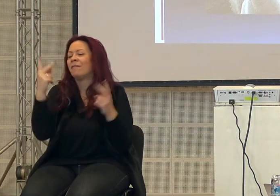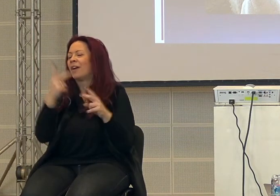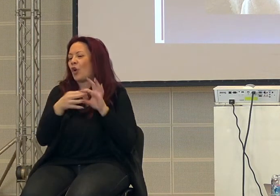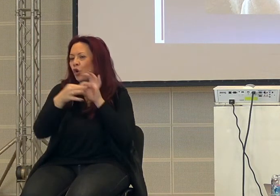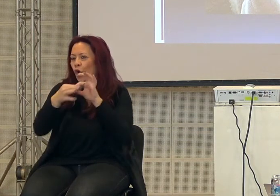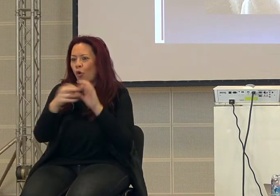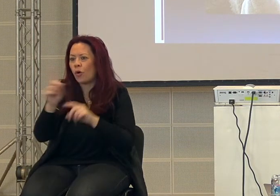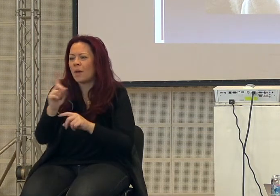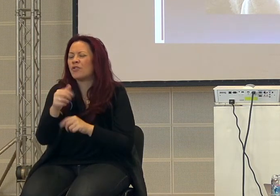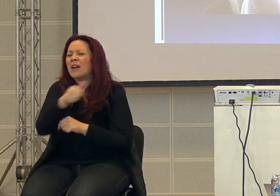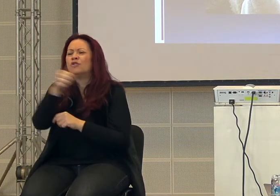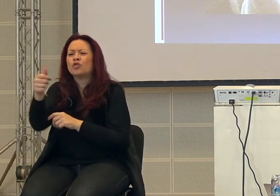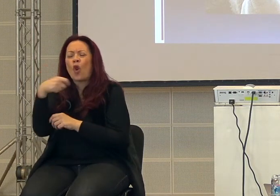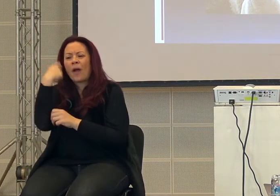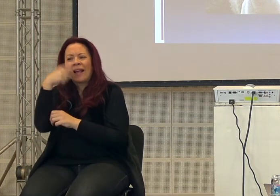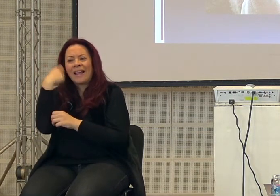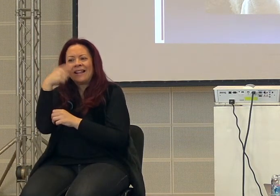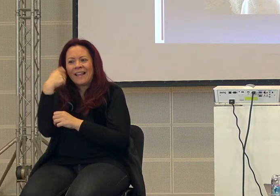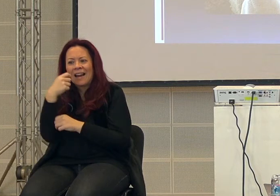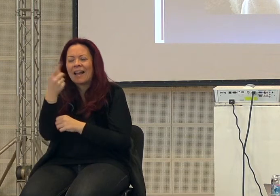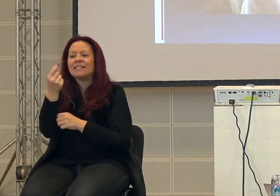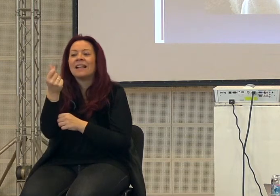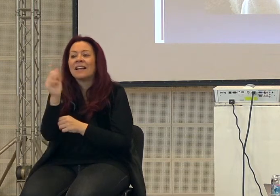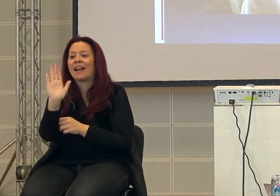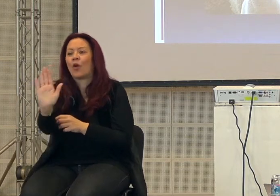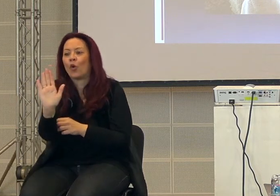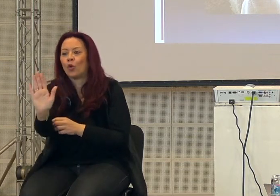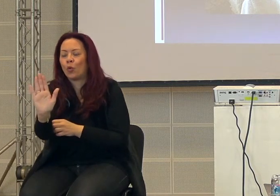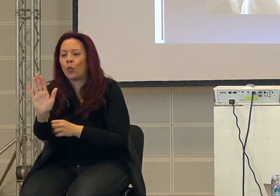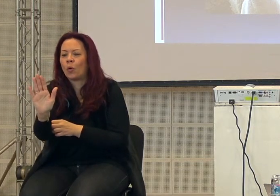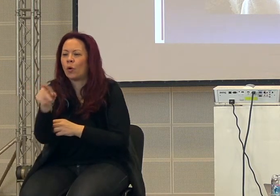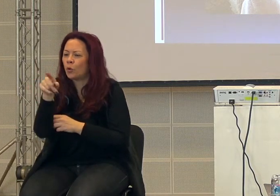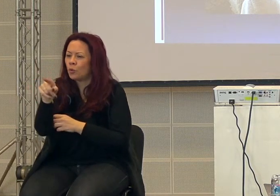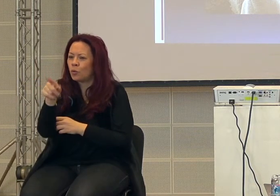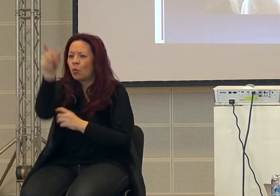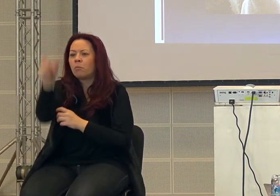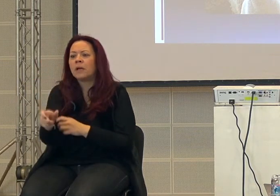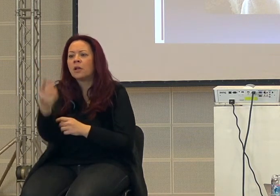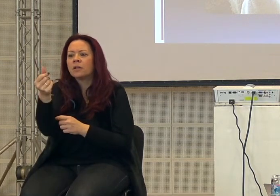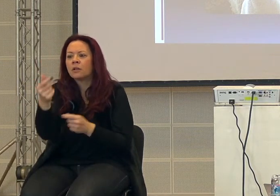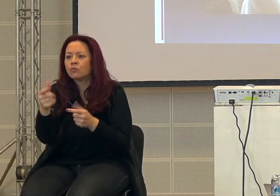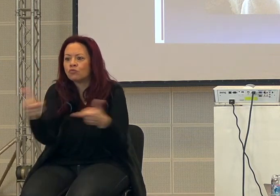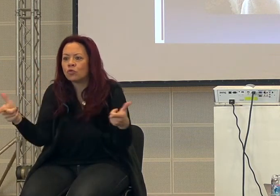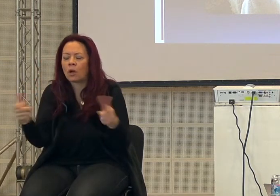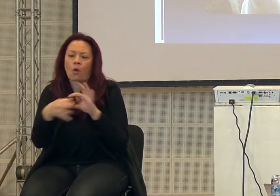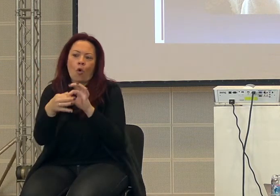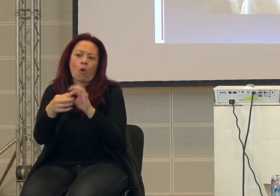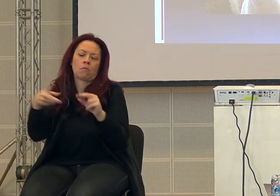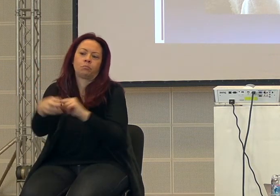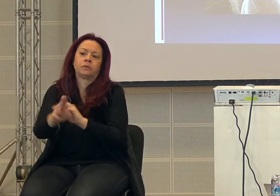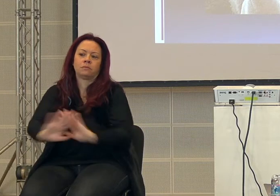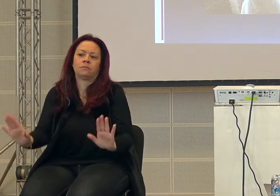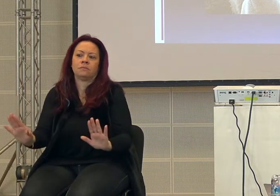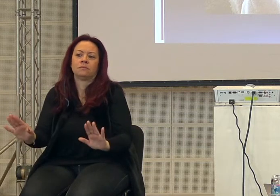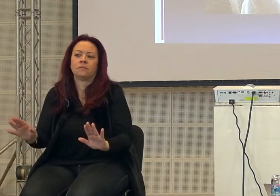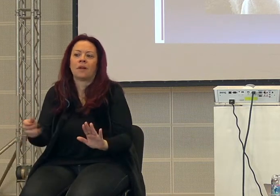siamo interessati al denaro che ha quella persona. se quella persona non ha più il denaro, non ci collaboriamo più, cioè non ci dà più i